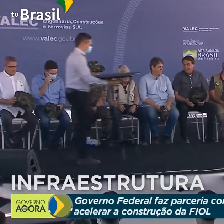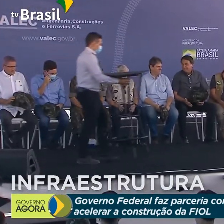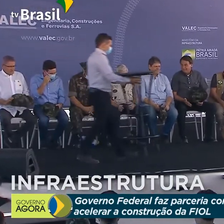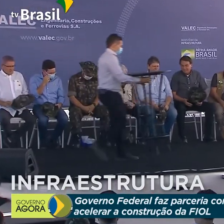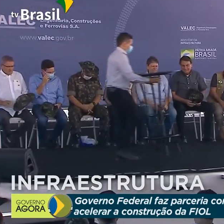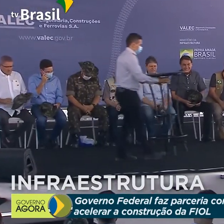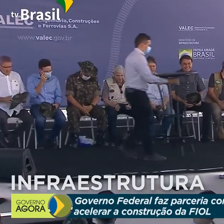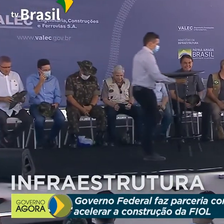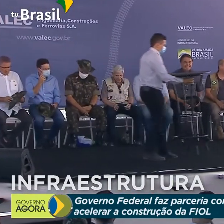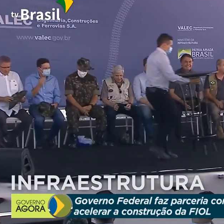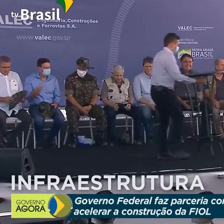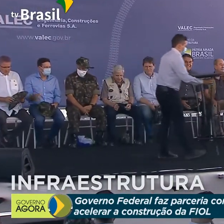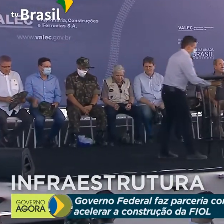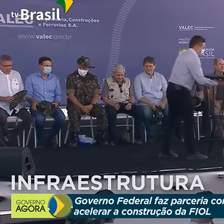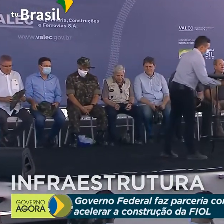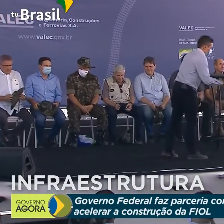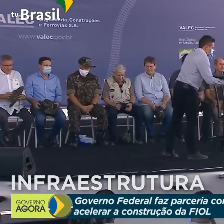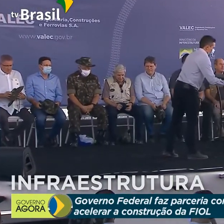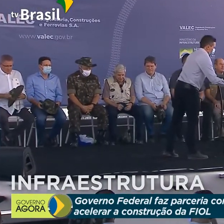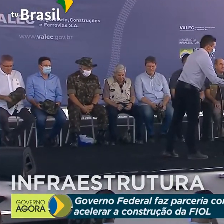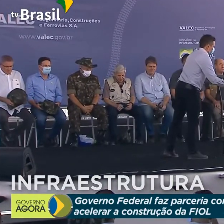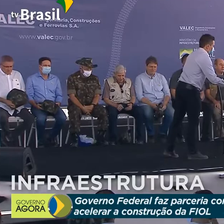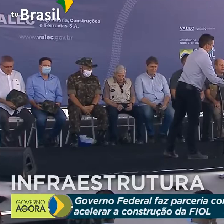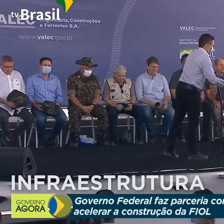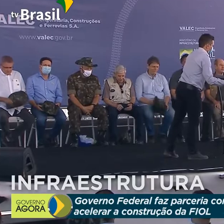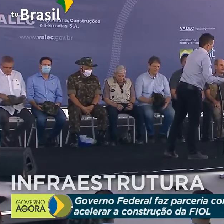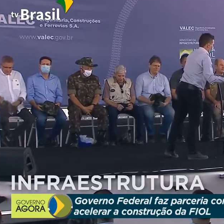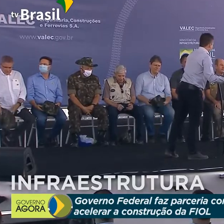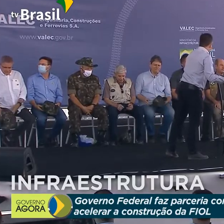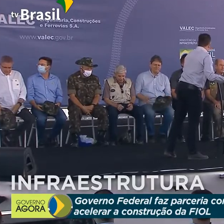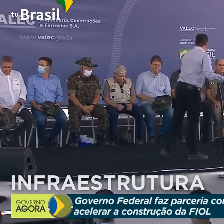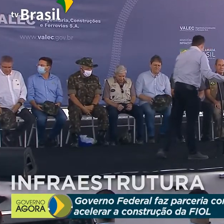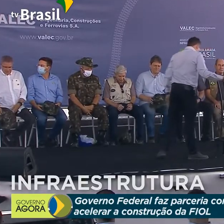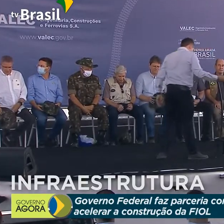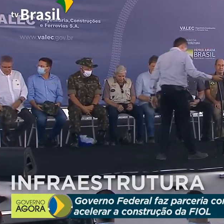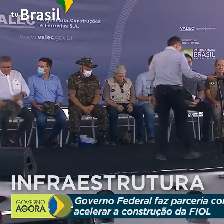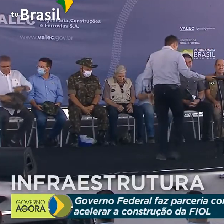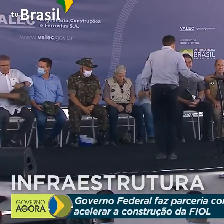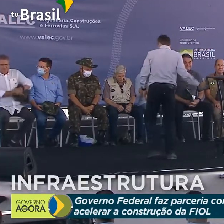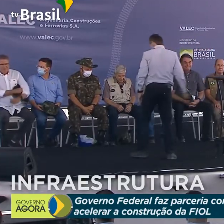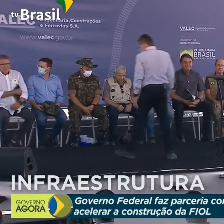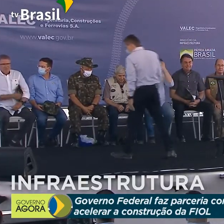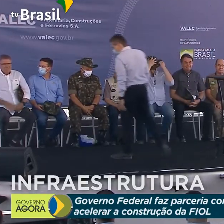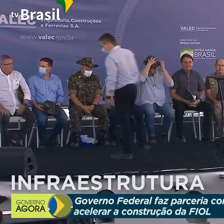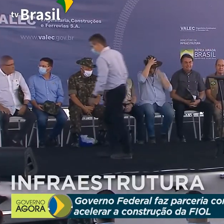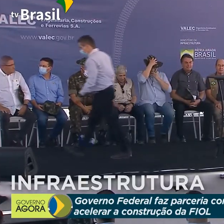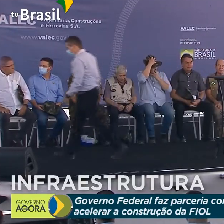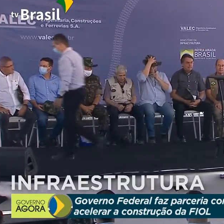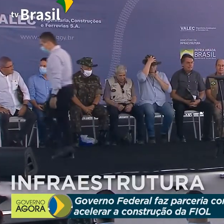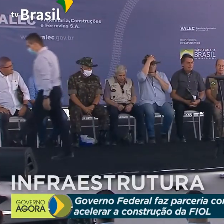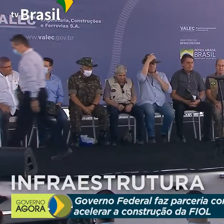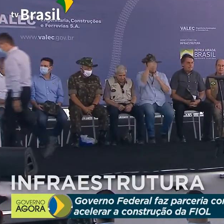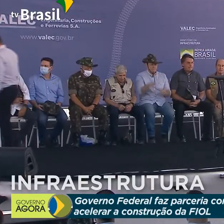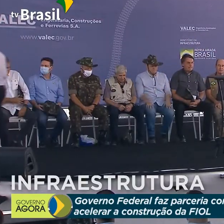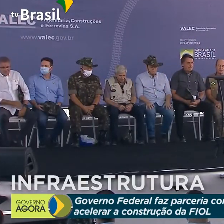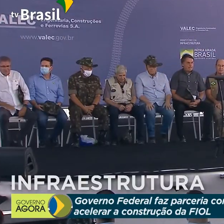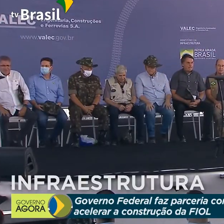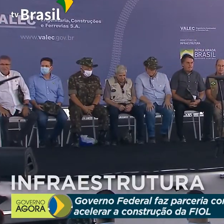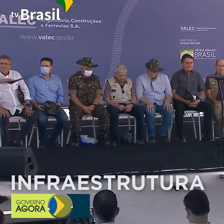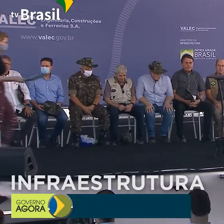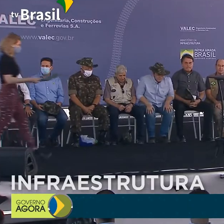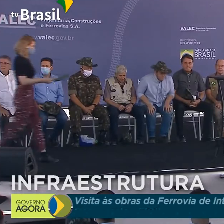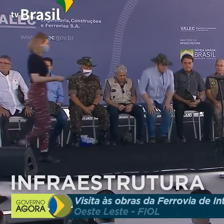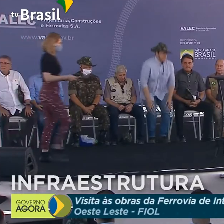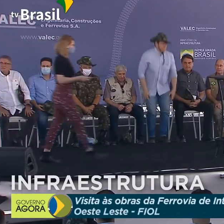A seguir, convidamos o ministro de Estado da Infraestrutura, Tarcísio de Freitas, o comandante militar do